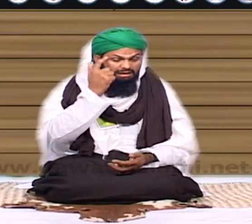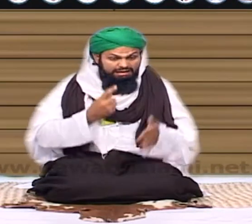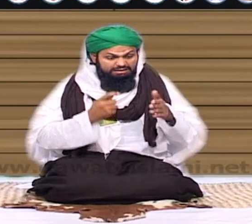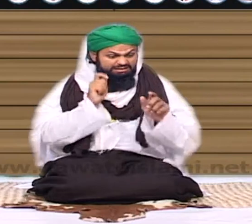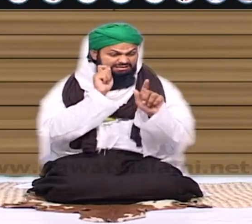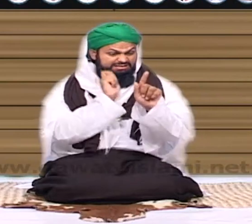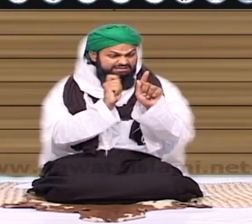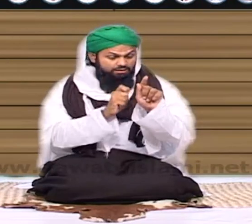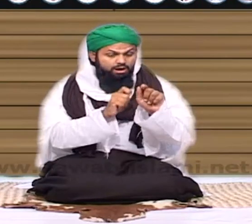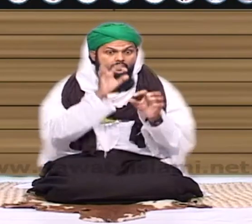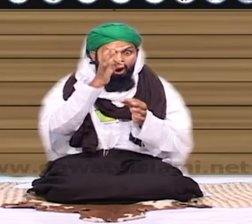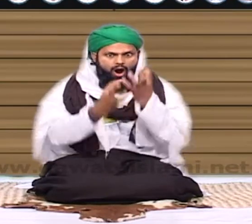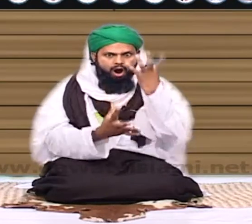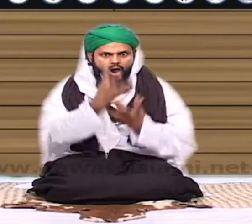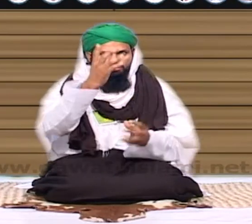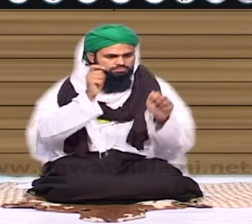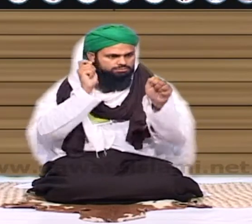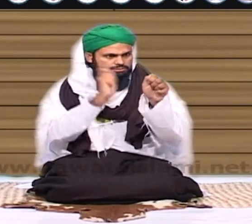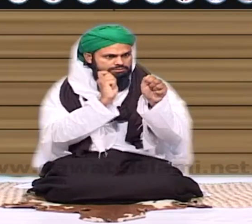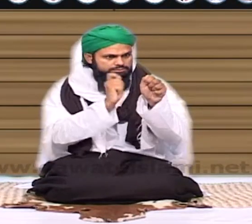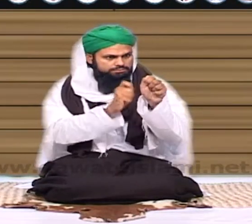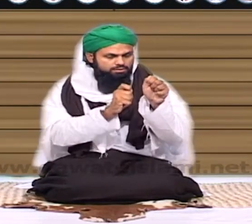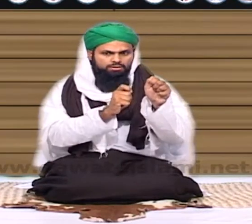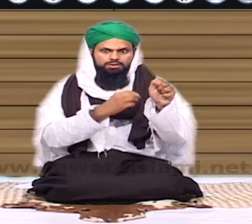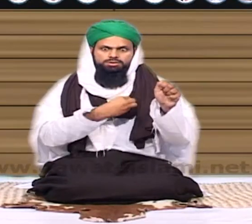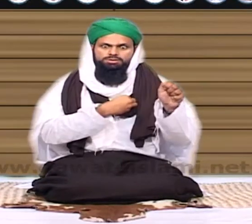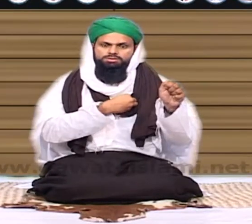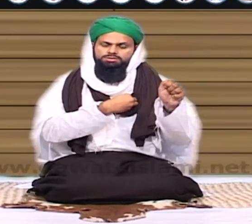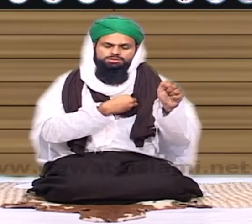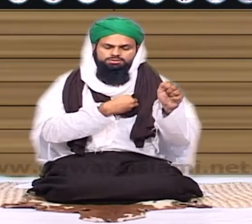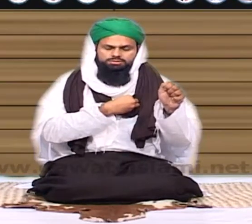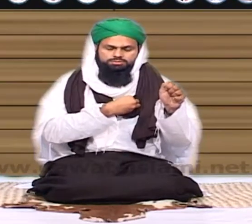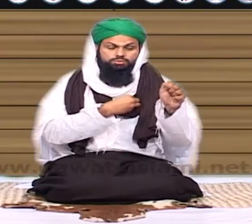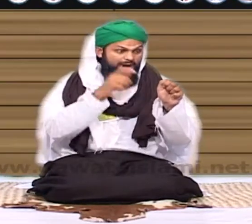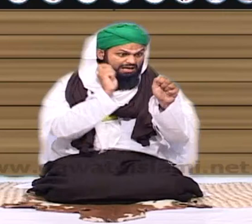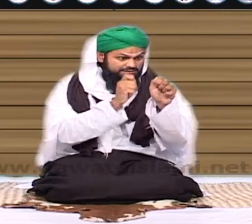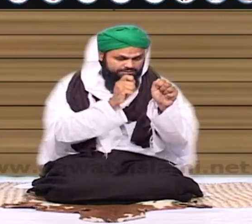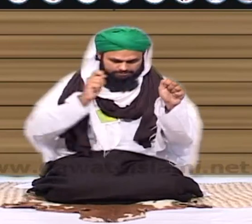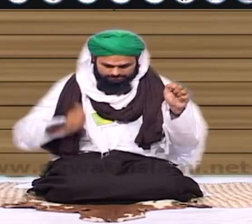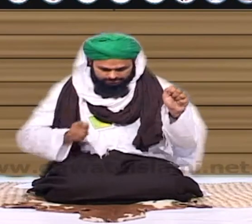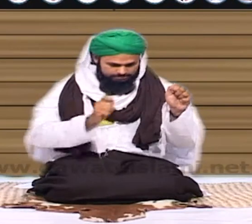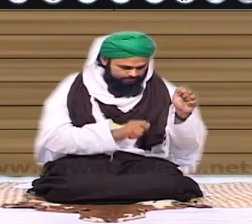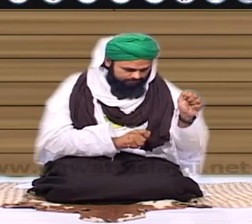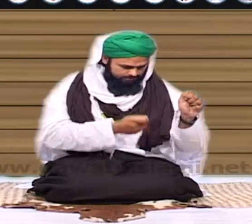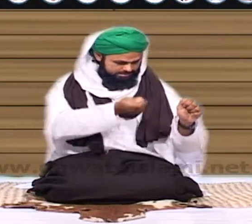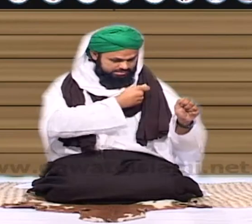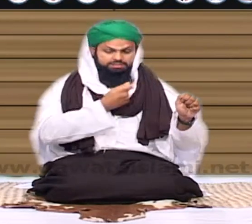سوچئے کہ کیل اور وہ بھی آگ کی کیل ایک نہیں متعدد کیلوں سے